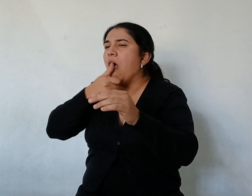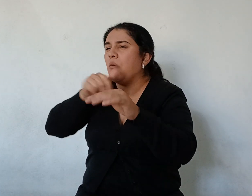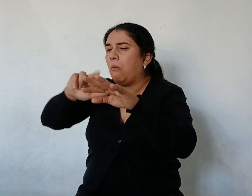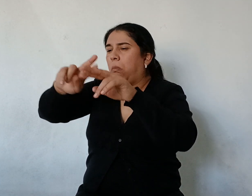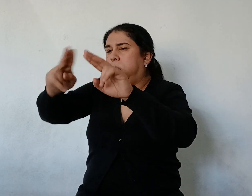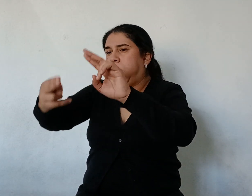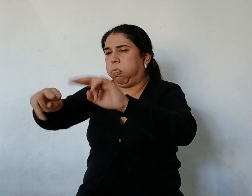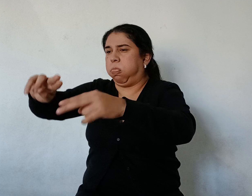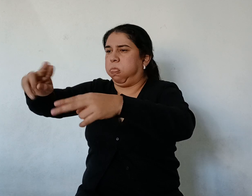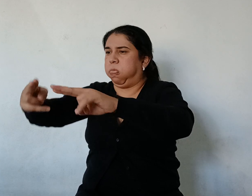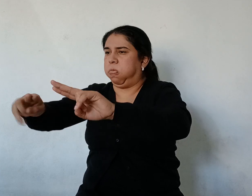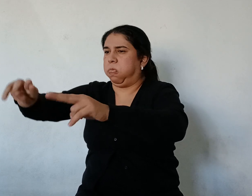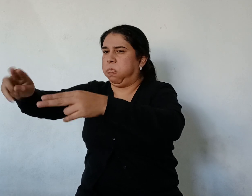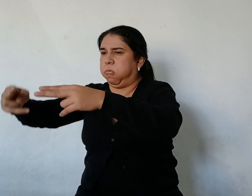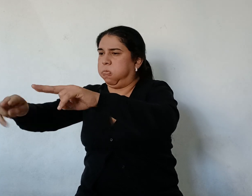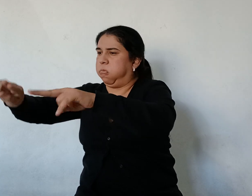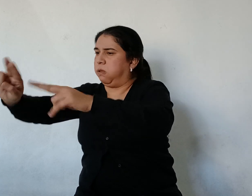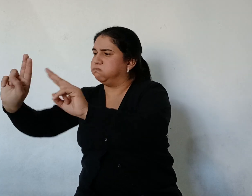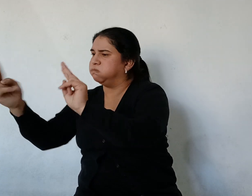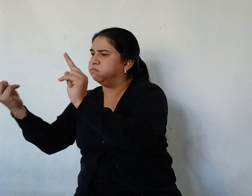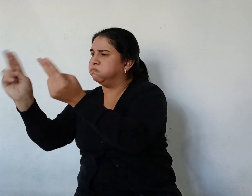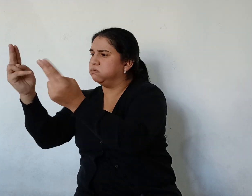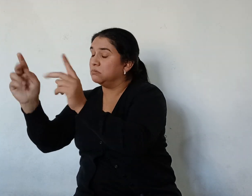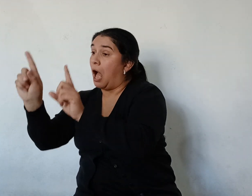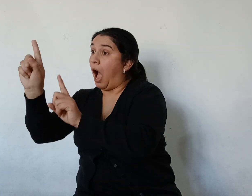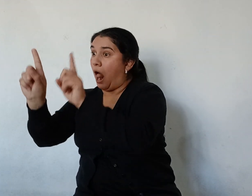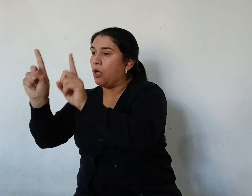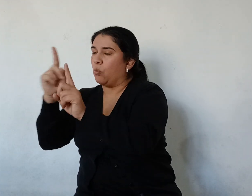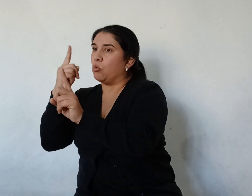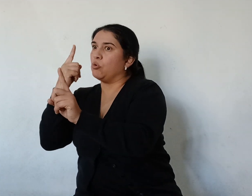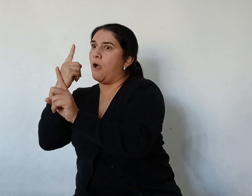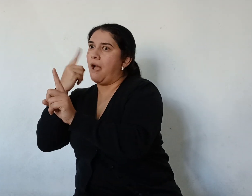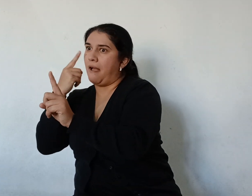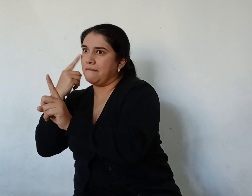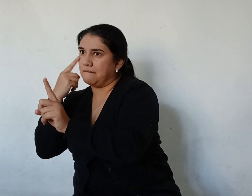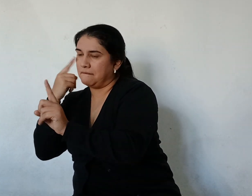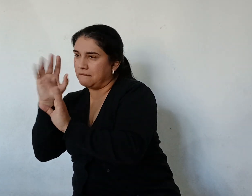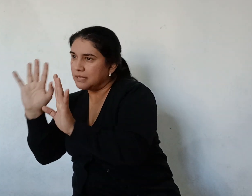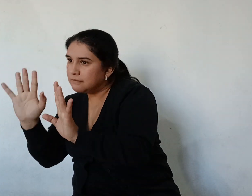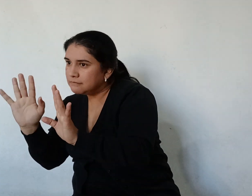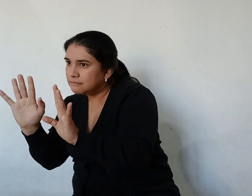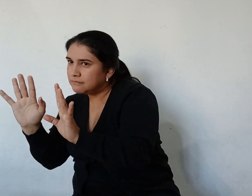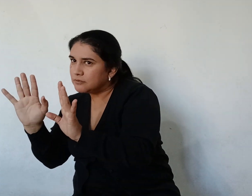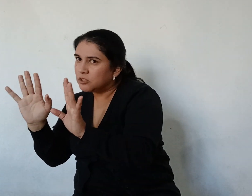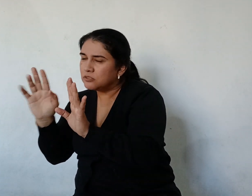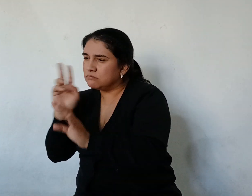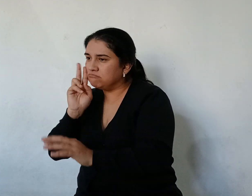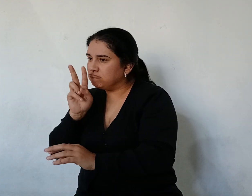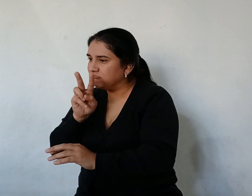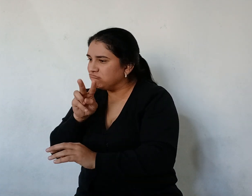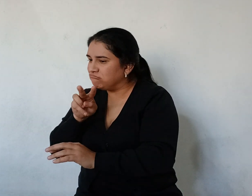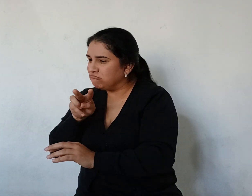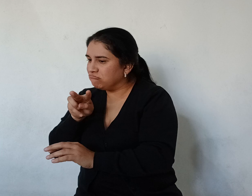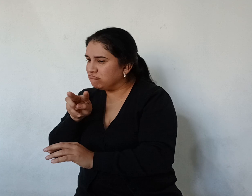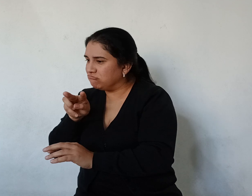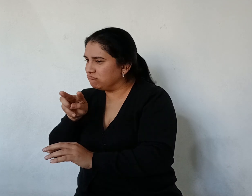Amontonados En los dos troncos Que quedaban Ambos lados Del boquete Y cuando los hombres Pasaban por allí Se burlaban